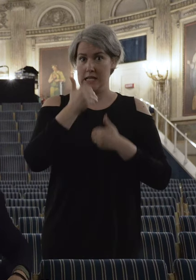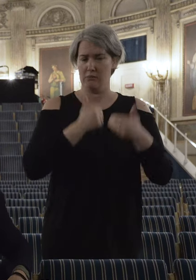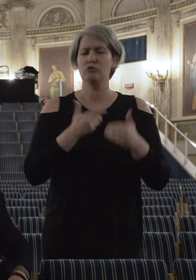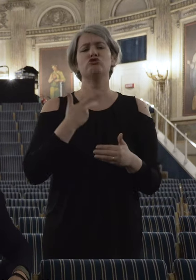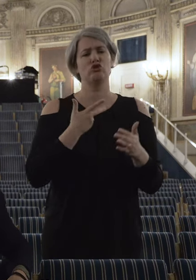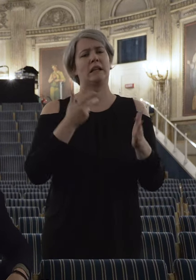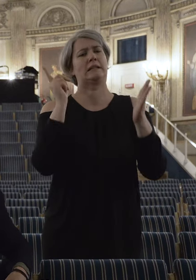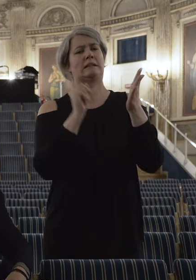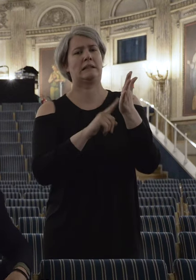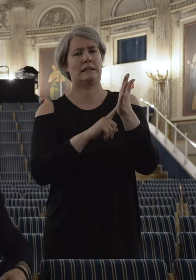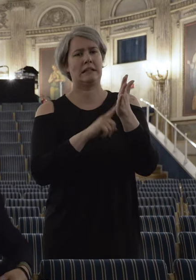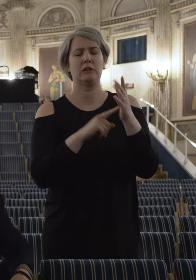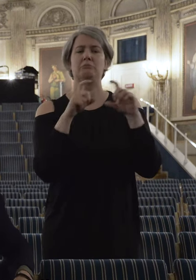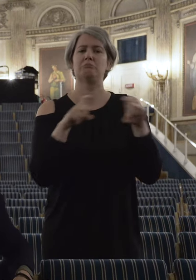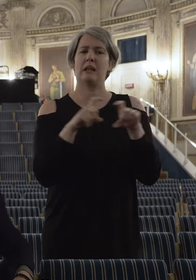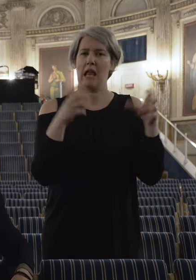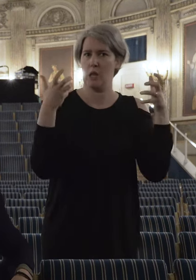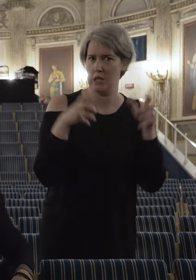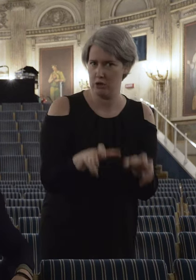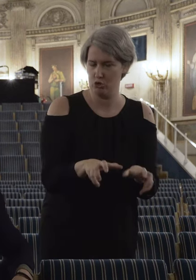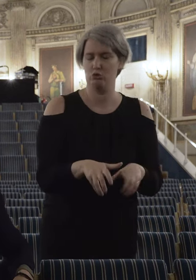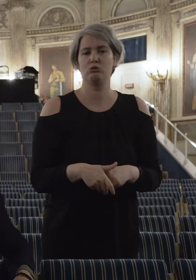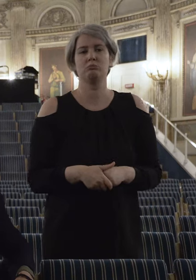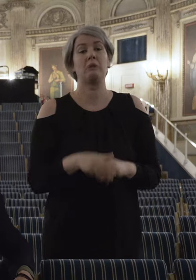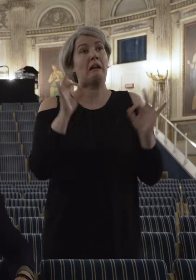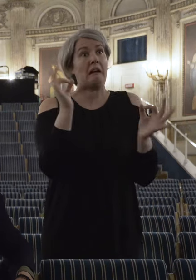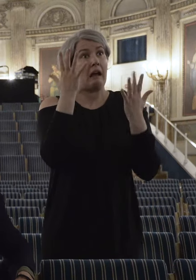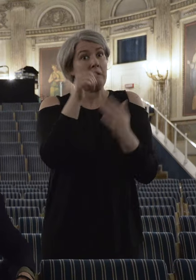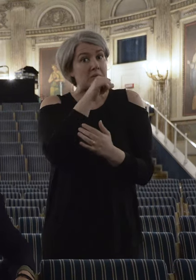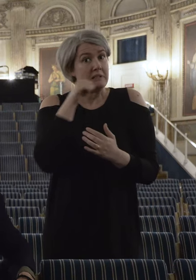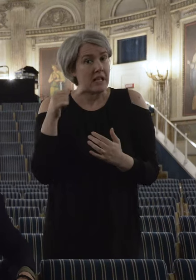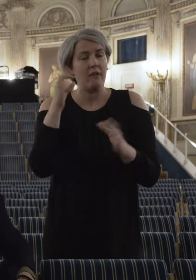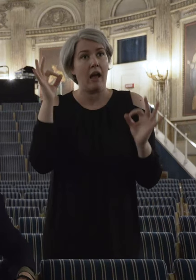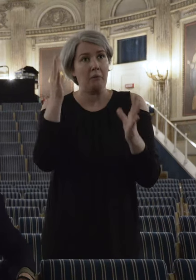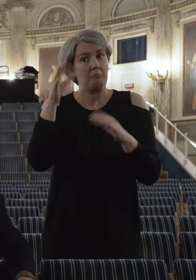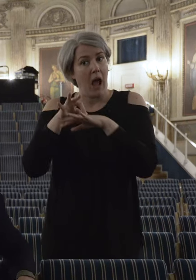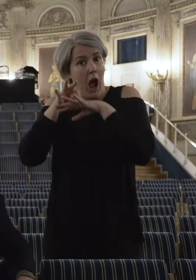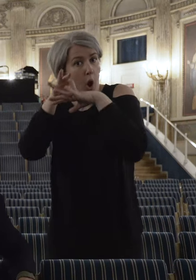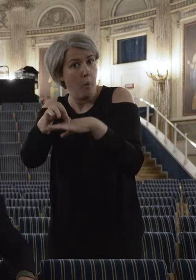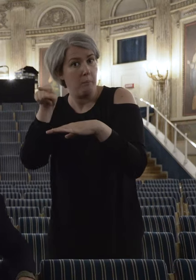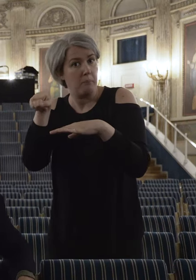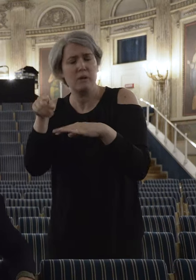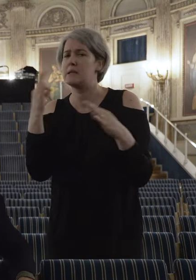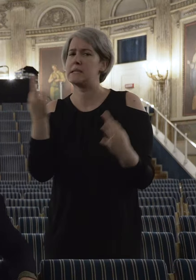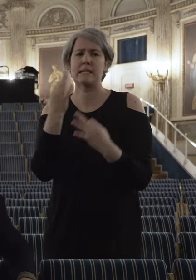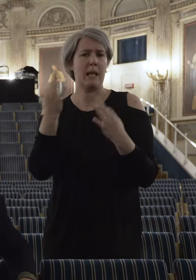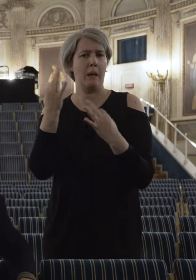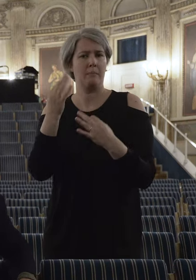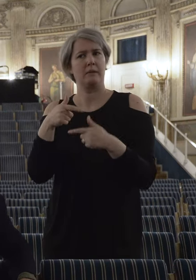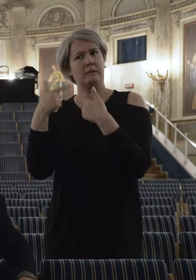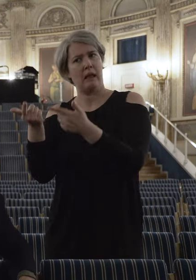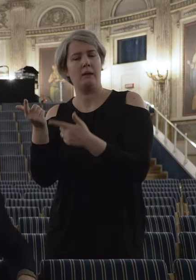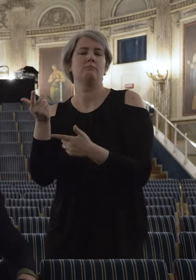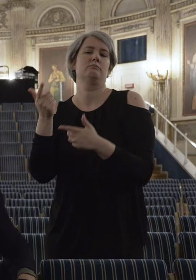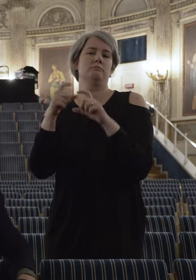diritto al biglietto ridotto e in caso di necessità l'eventuale accompagnatore avrà sempre il biglietto